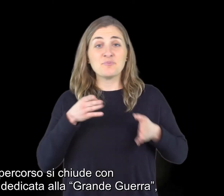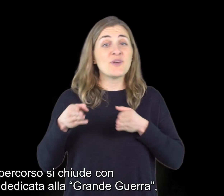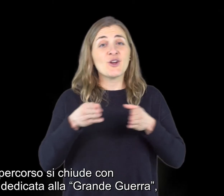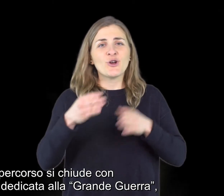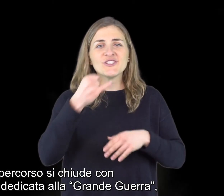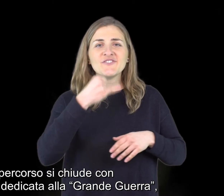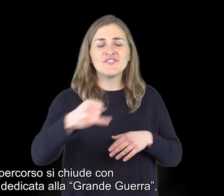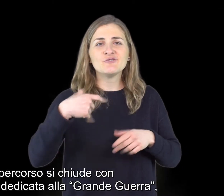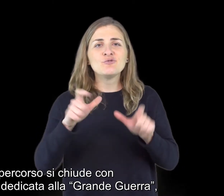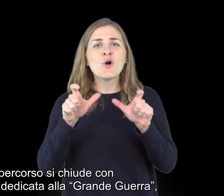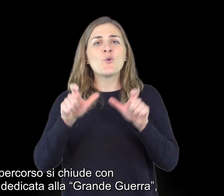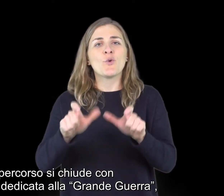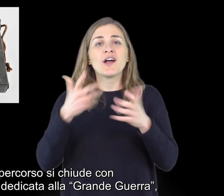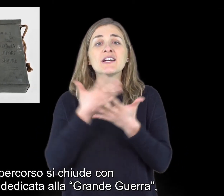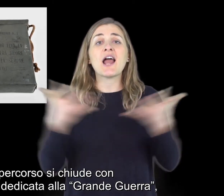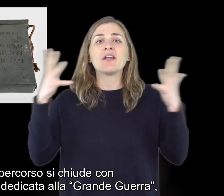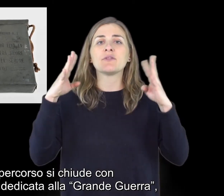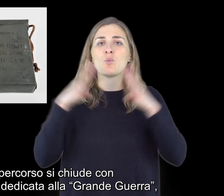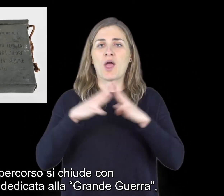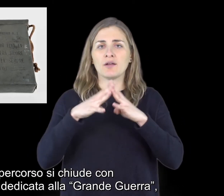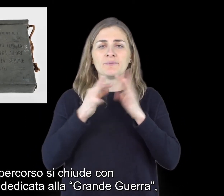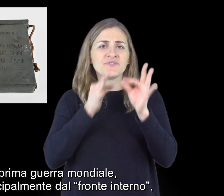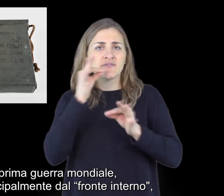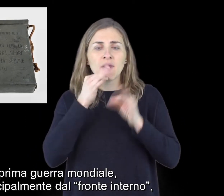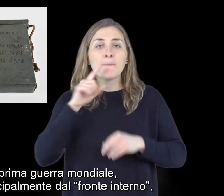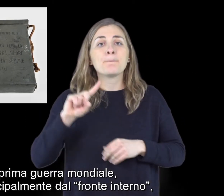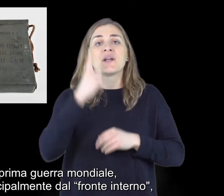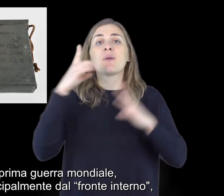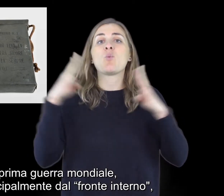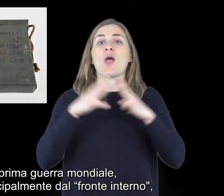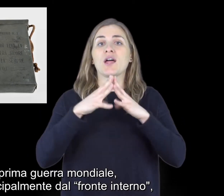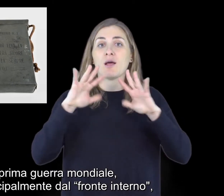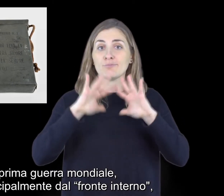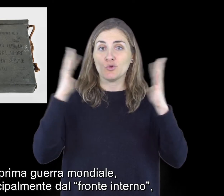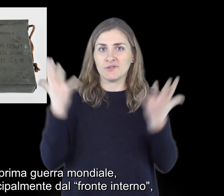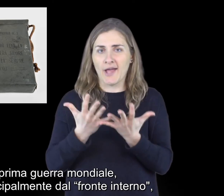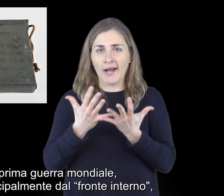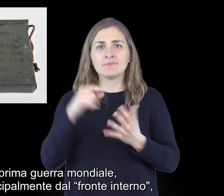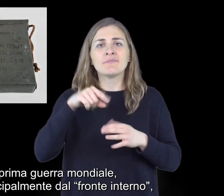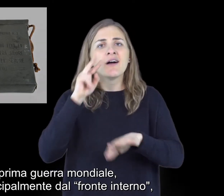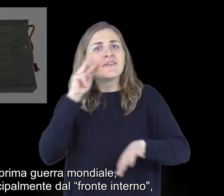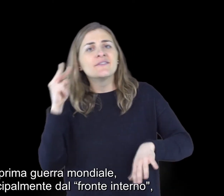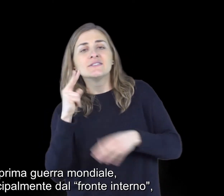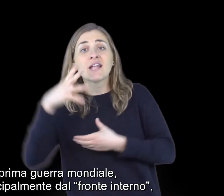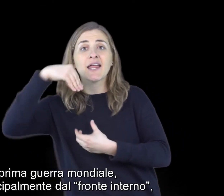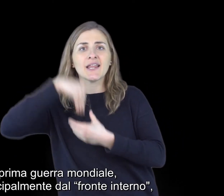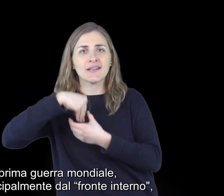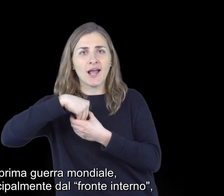Il percorso si chiude con la sezione dedicata alla Grande Guerra, la Prima Guerra Mondiale vista principalmente dal fronte